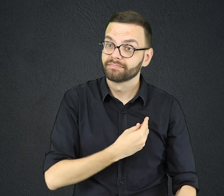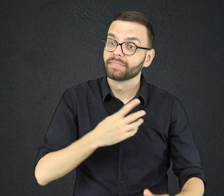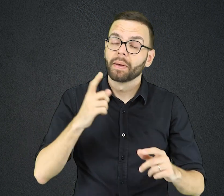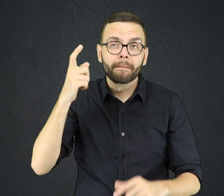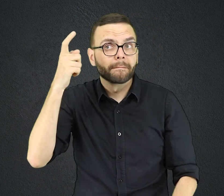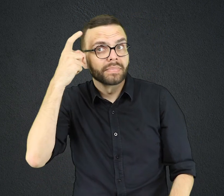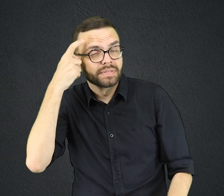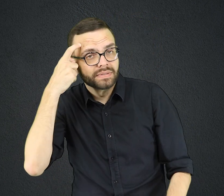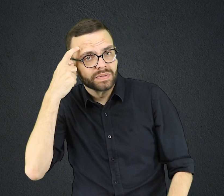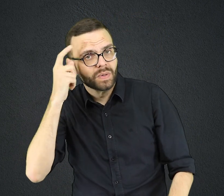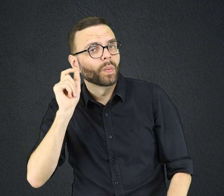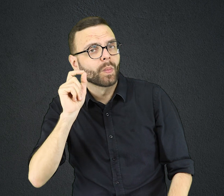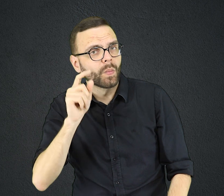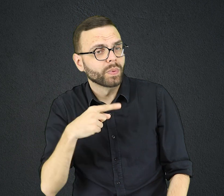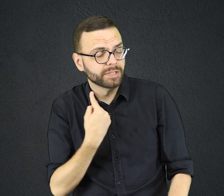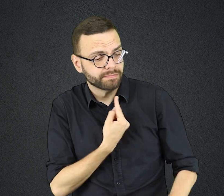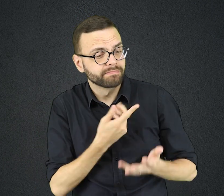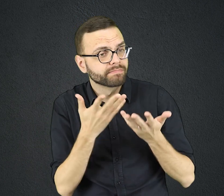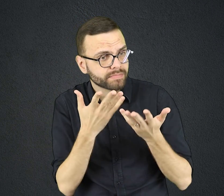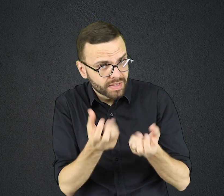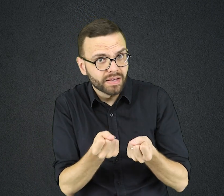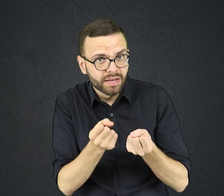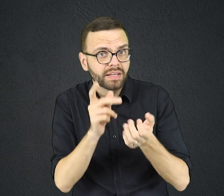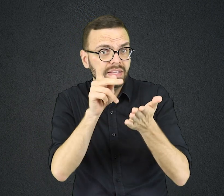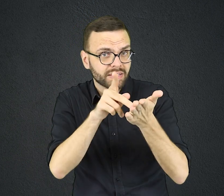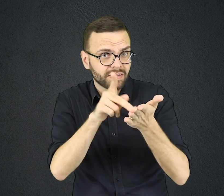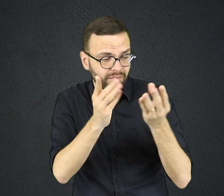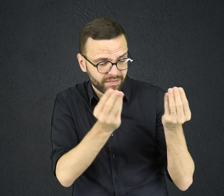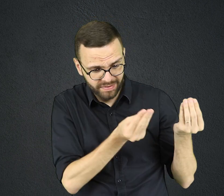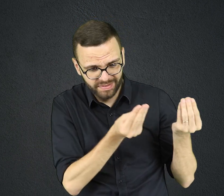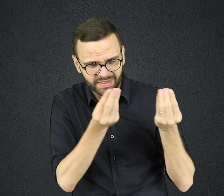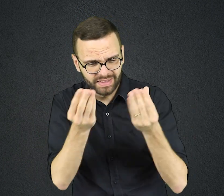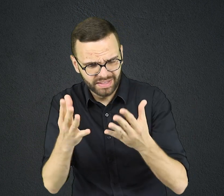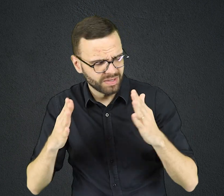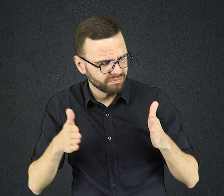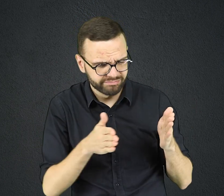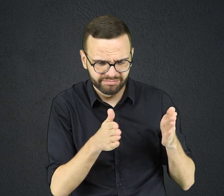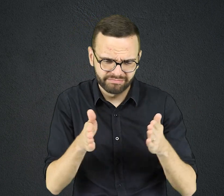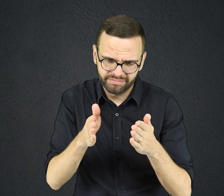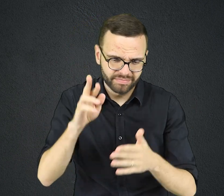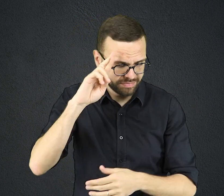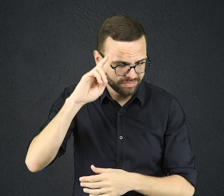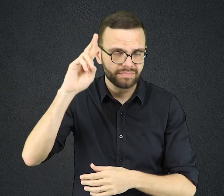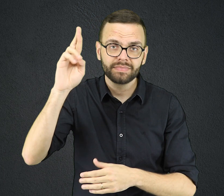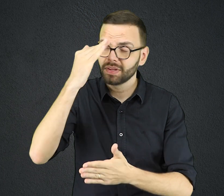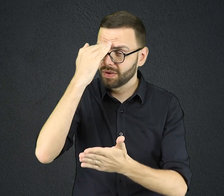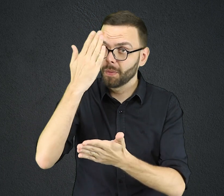Refletir sobre o quanto estamos dispostos a entregar totalmente o nosso caminho ao Senhor e